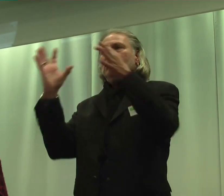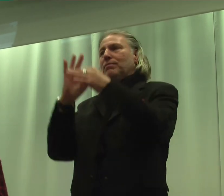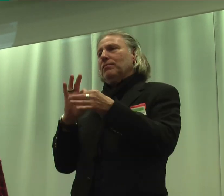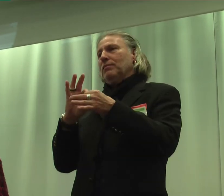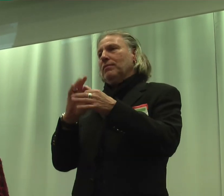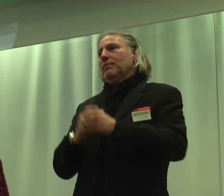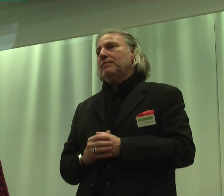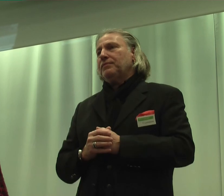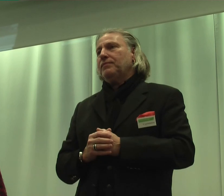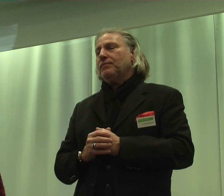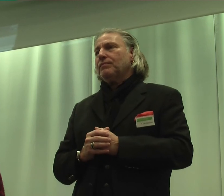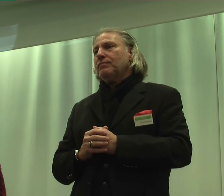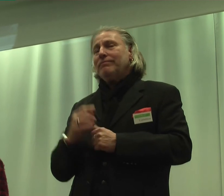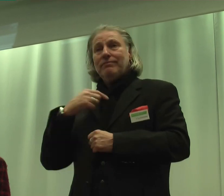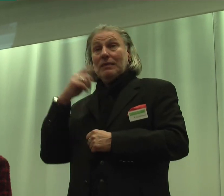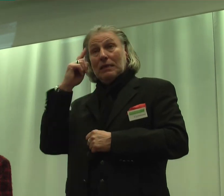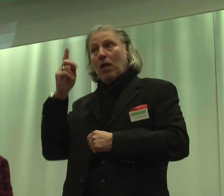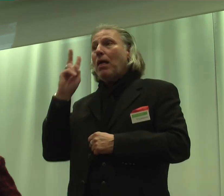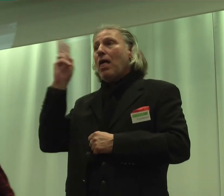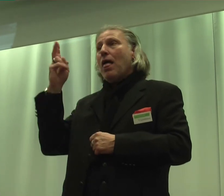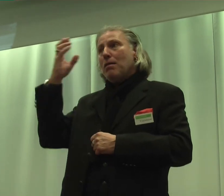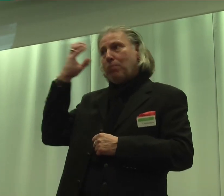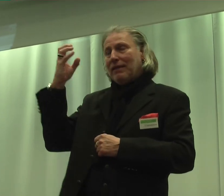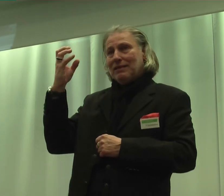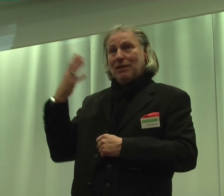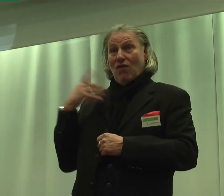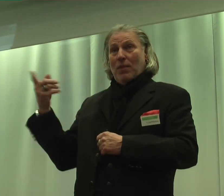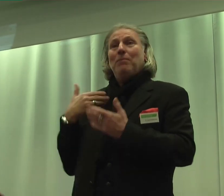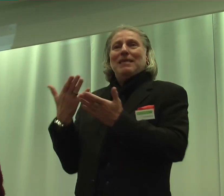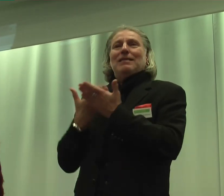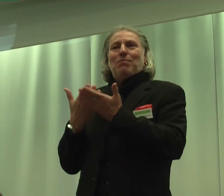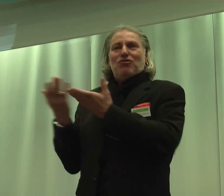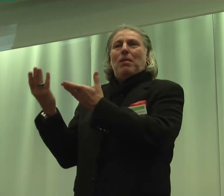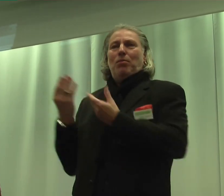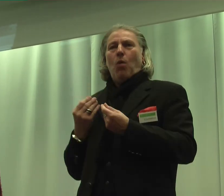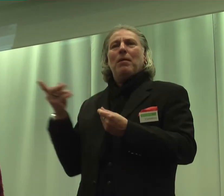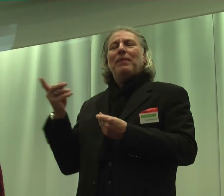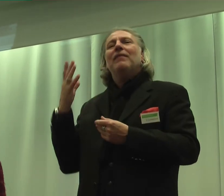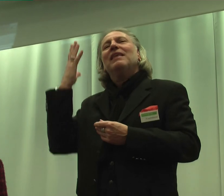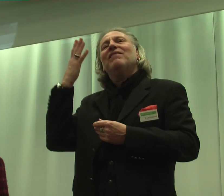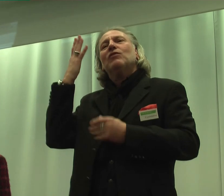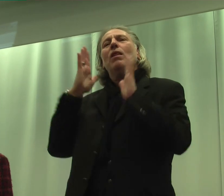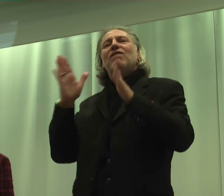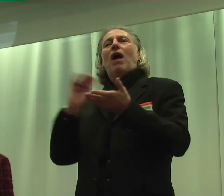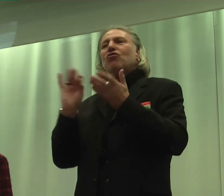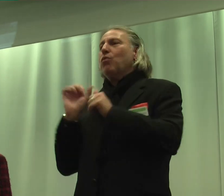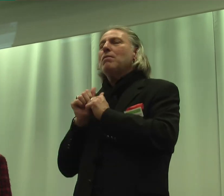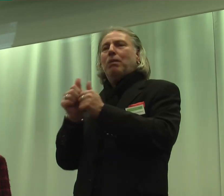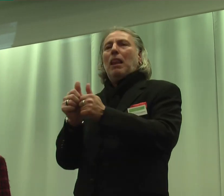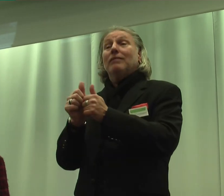Und ich glaube, Herr Prinz, von dem ich dieses Beispiel habe, der die virtuelle Fachschule begleitet, es hat sich gelohnt, die